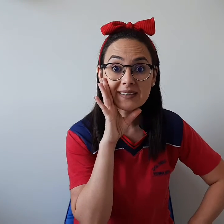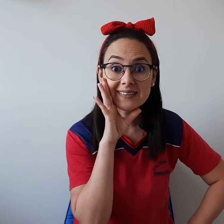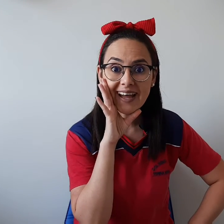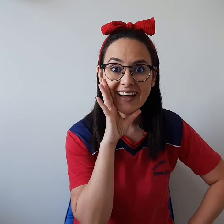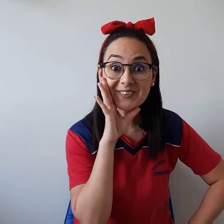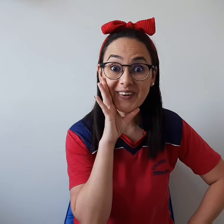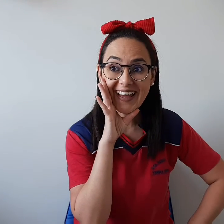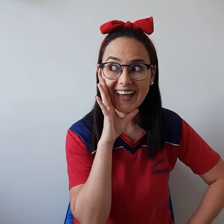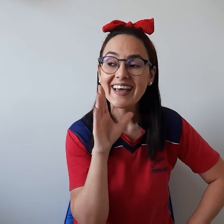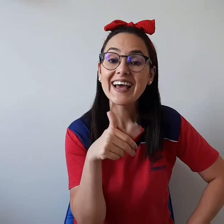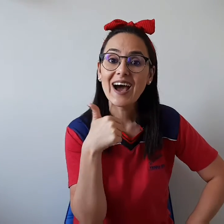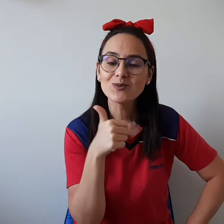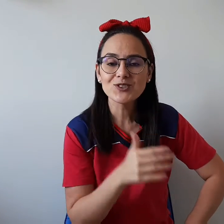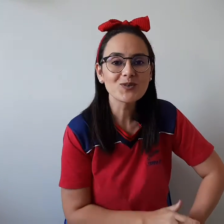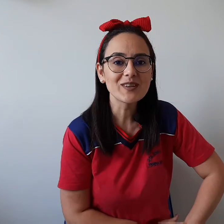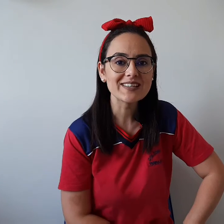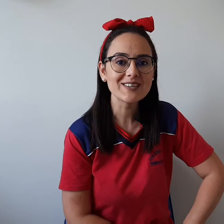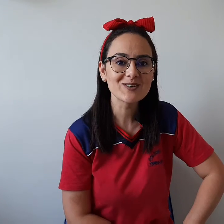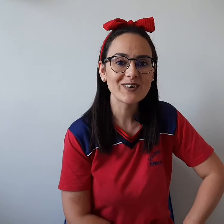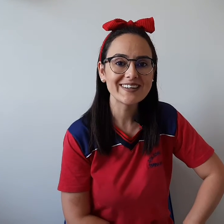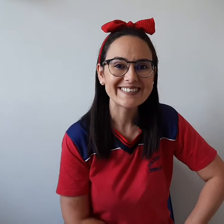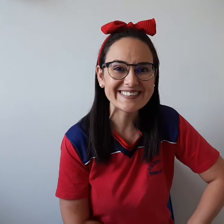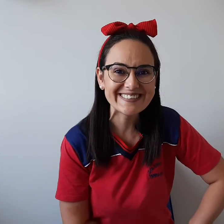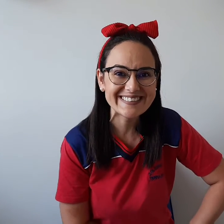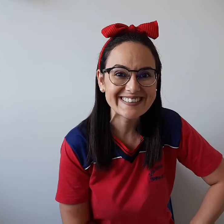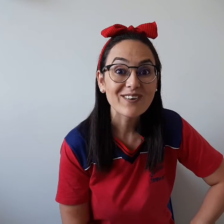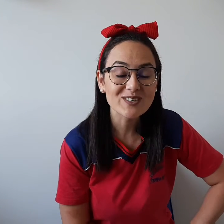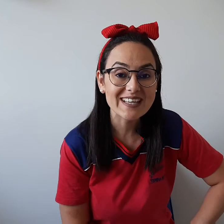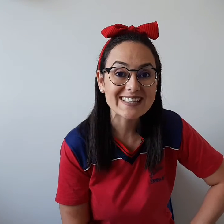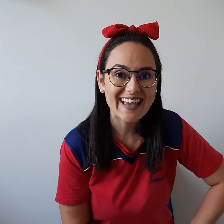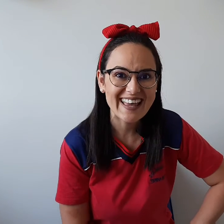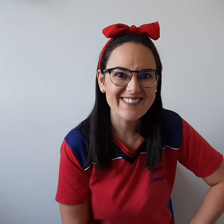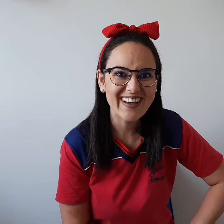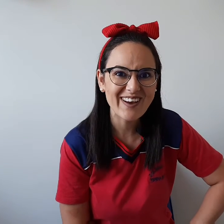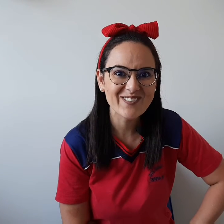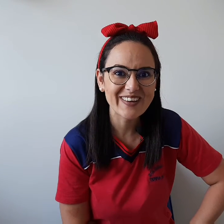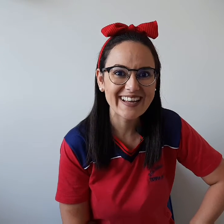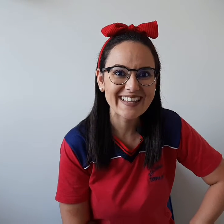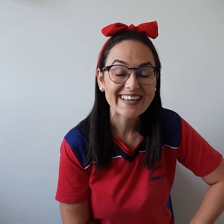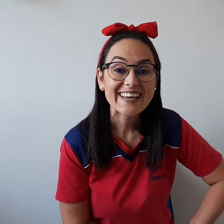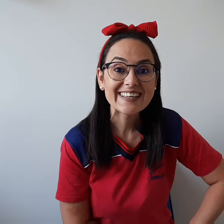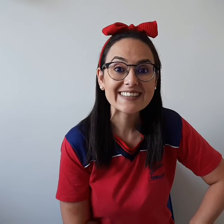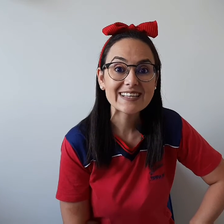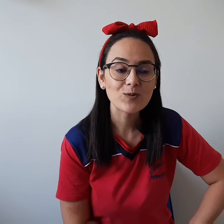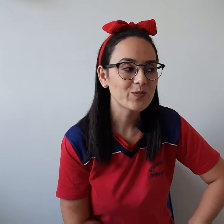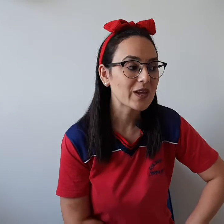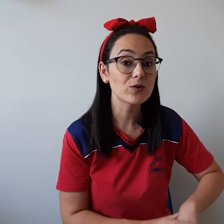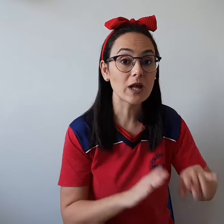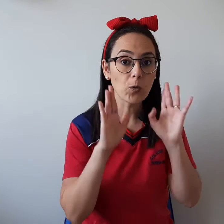Encantado, é, aonde acontece a história. Hum, vocês querem falar com ele? Então, eu vou dar